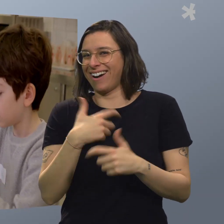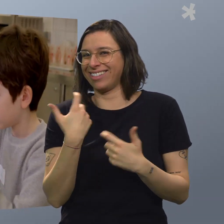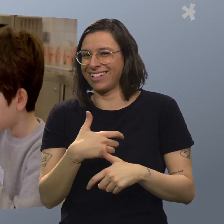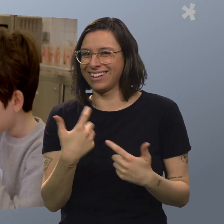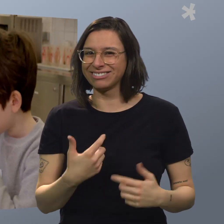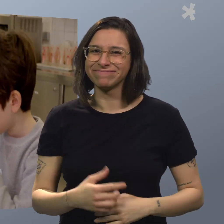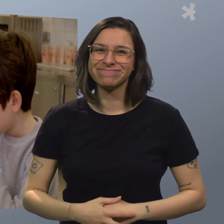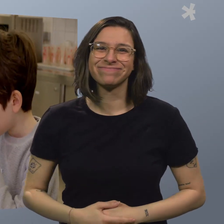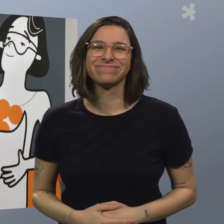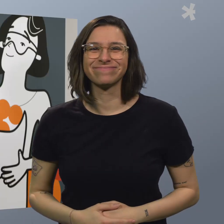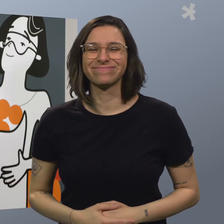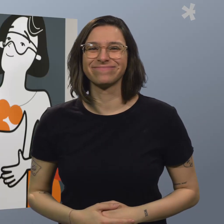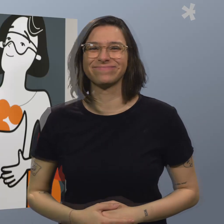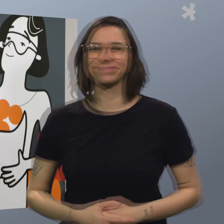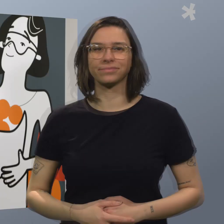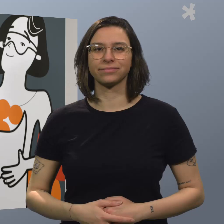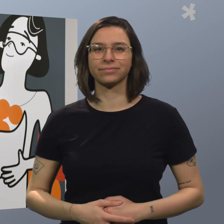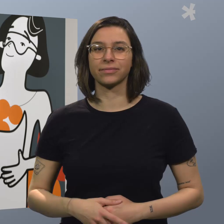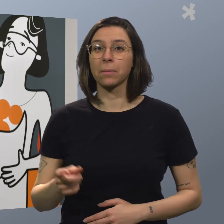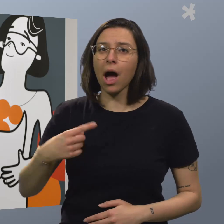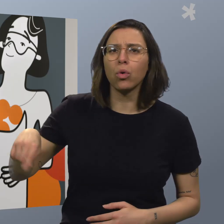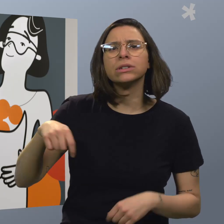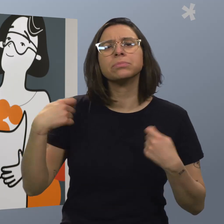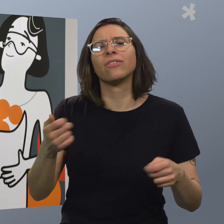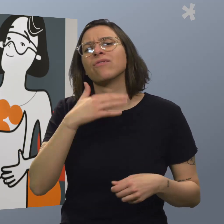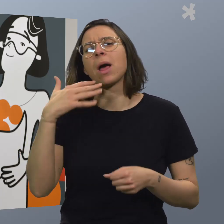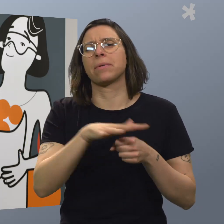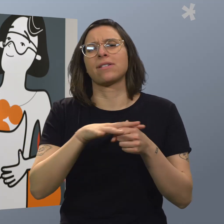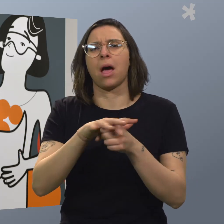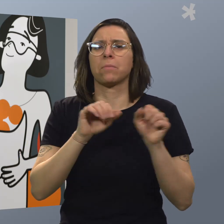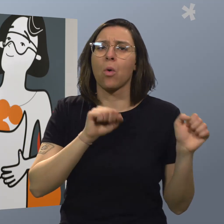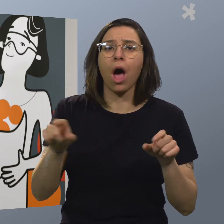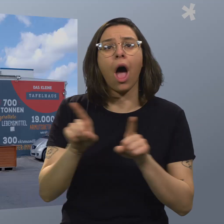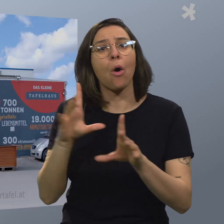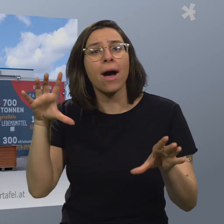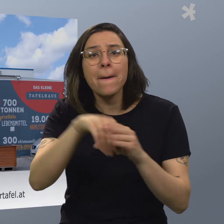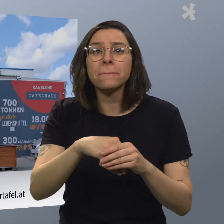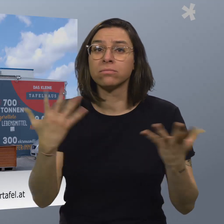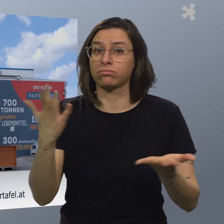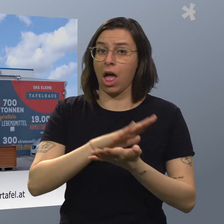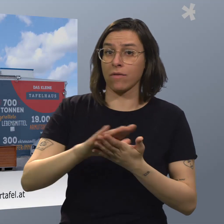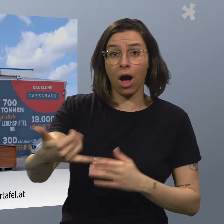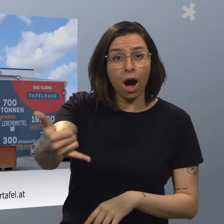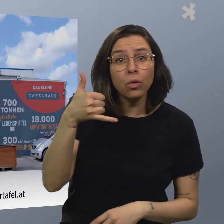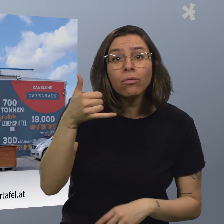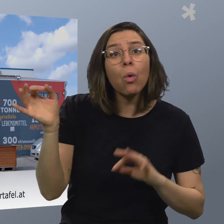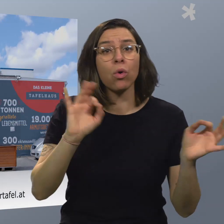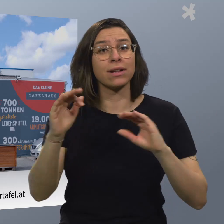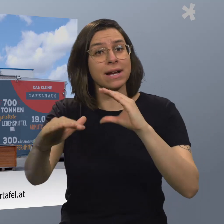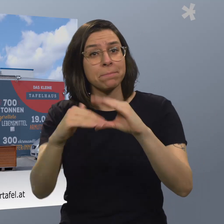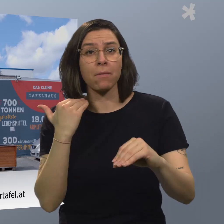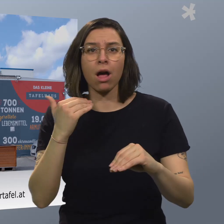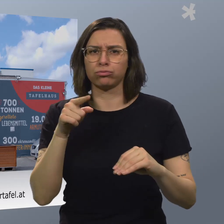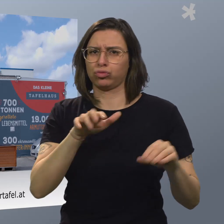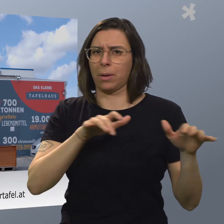was zum Lachen habe. Bei uns gibt es in sehr vielen Bereichen ehrenamtliche Möglichkeiten, sich zu engagieren. Einfach